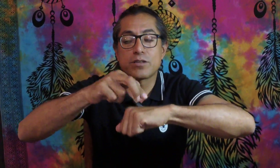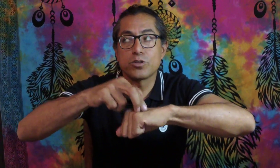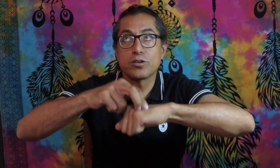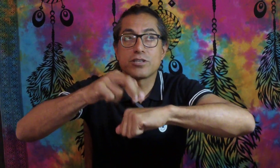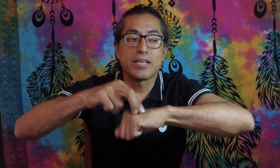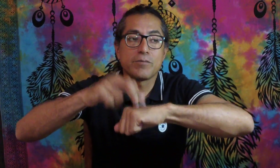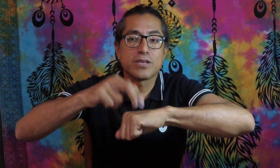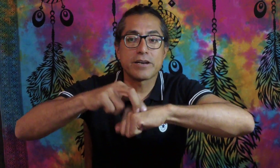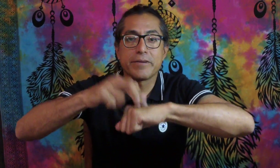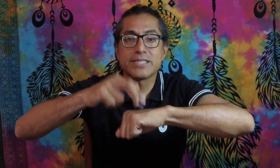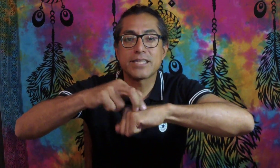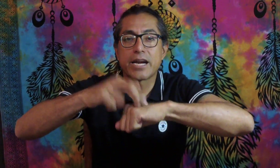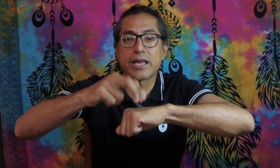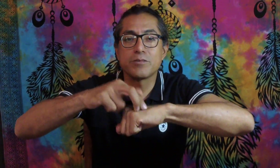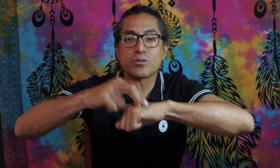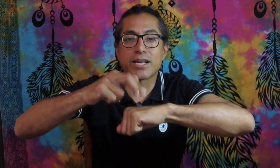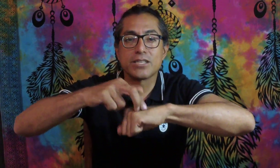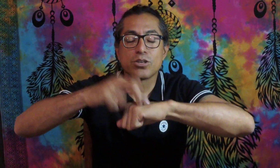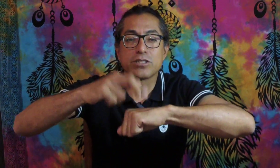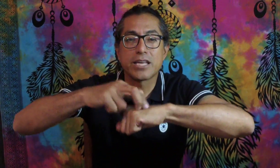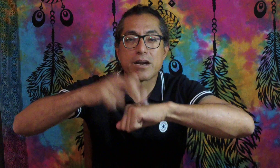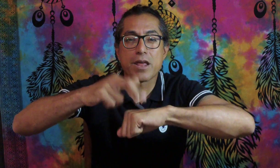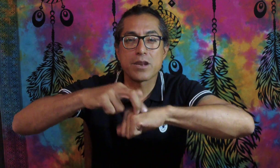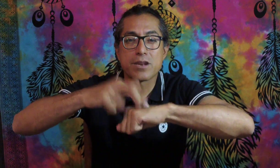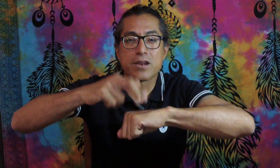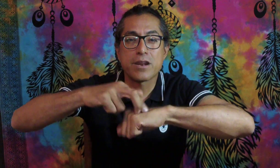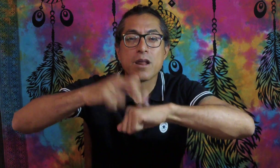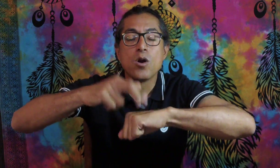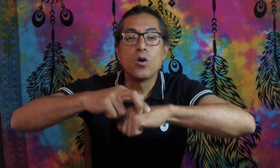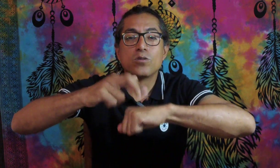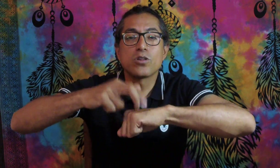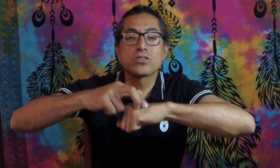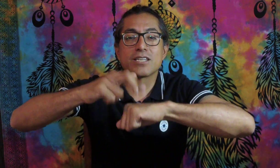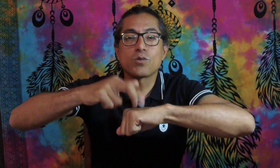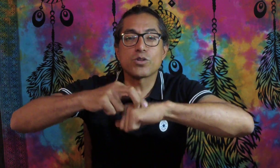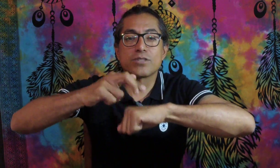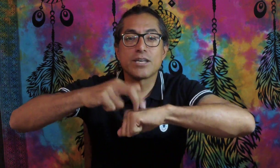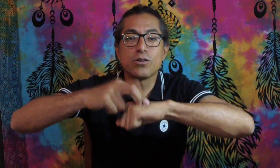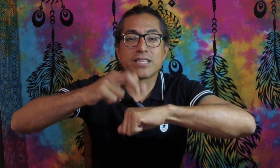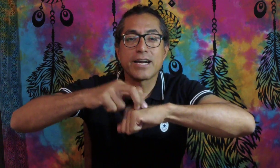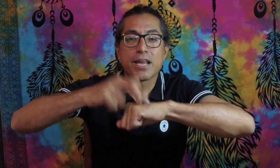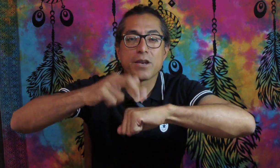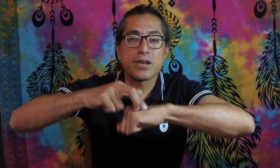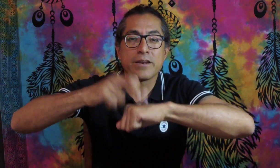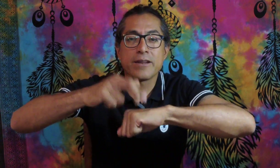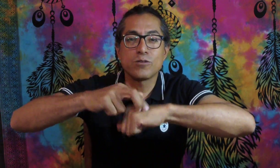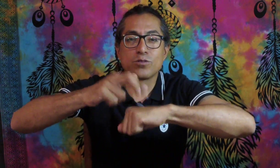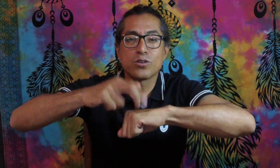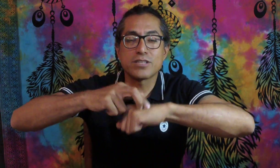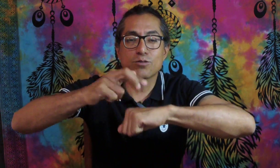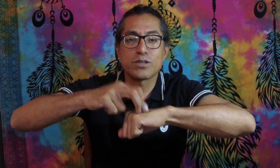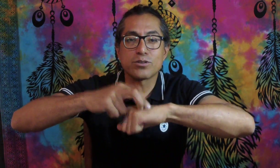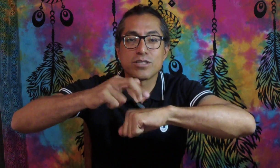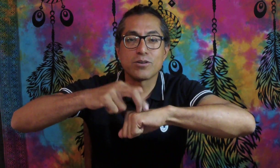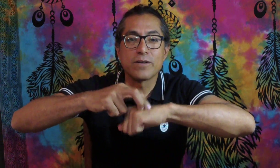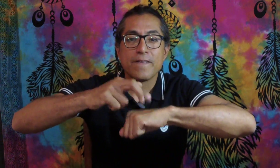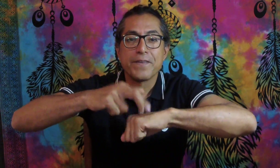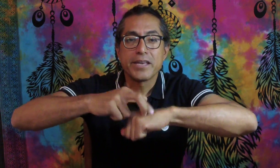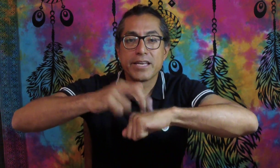redondos, los giramos al revés, tararemos una canción, 1, 2, 3, 4, 5, 1, 2, 3, 4, 5. Y